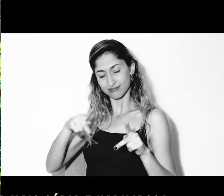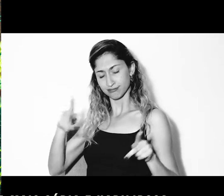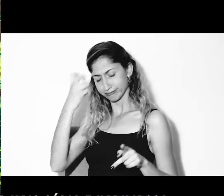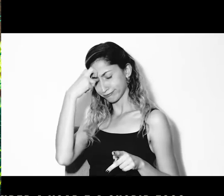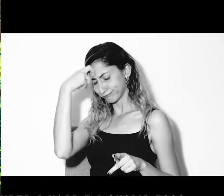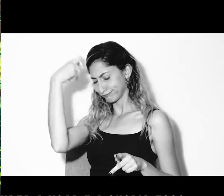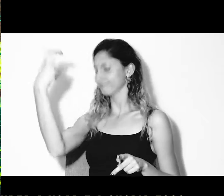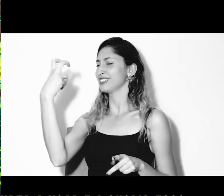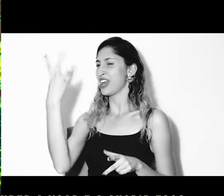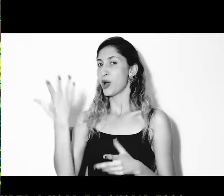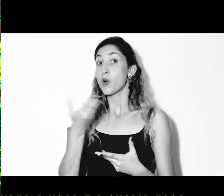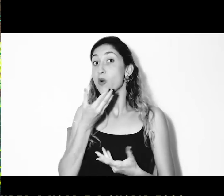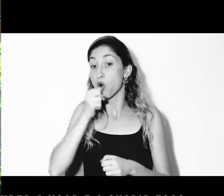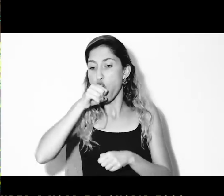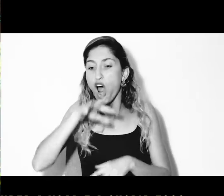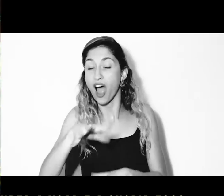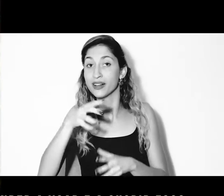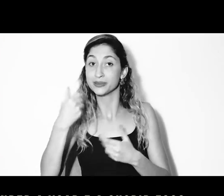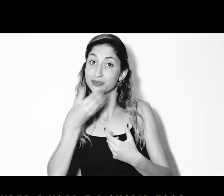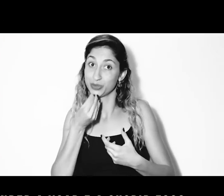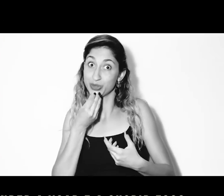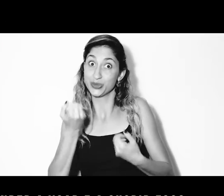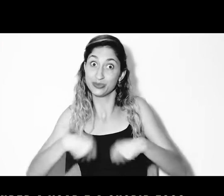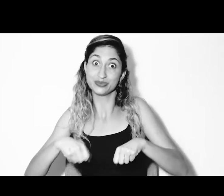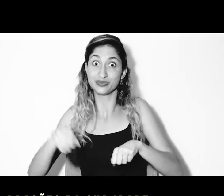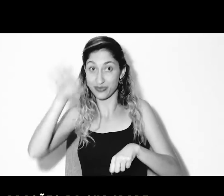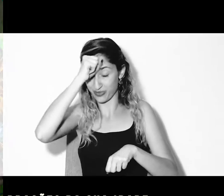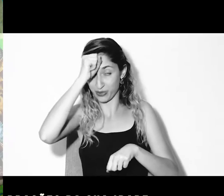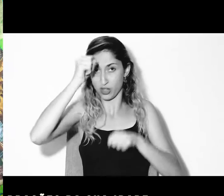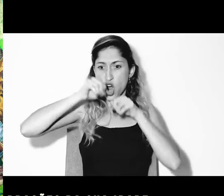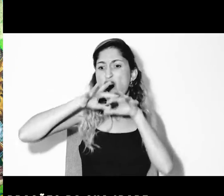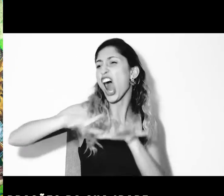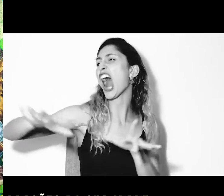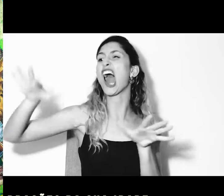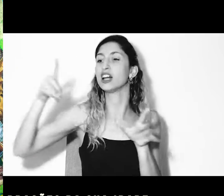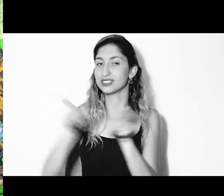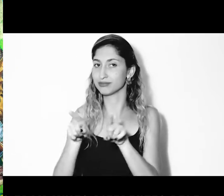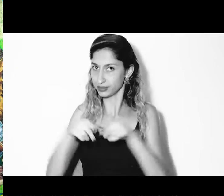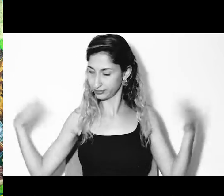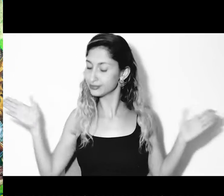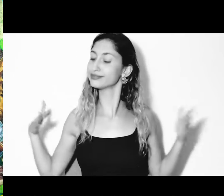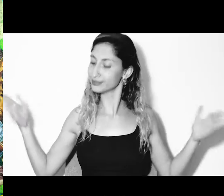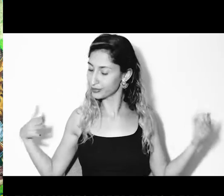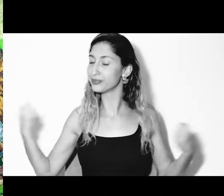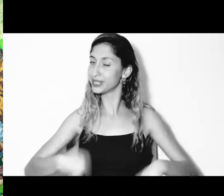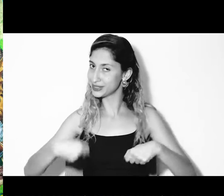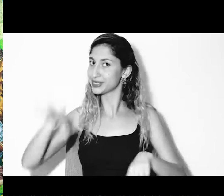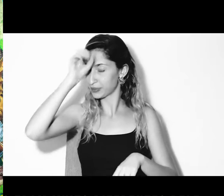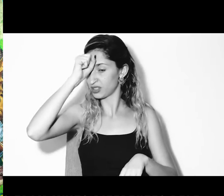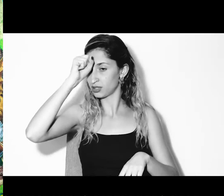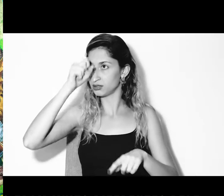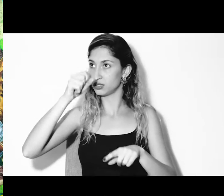habilidosa, Charles devia aprender a voar e a cuspir fogo, como todos os dragões da sua idade. Mas os outros